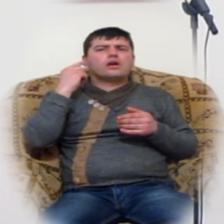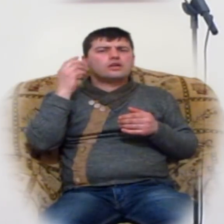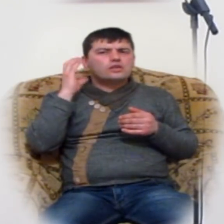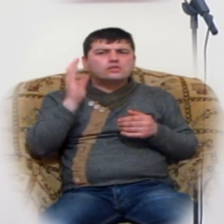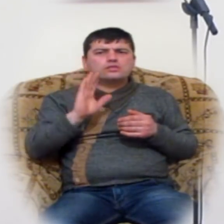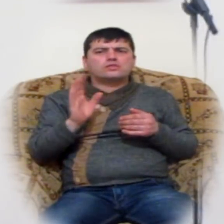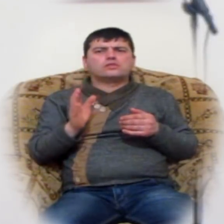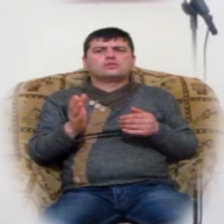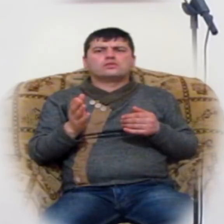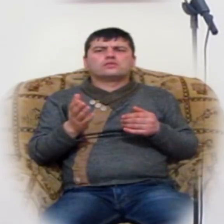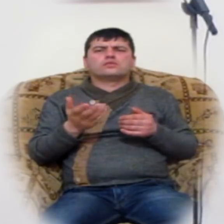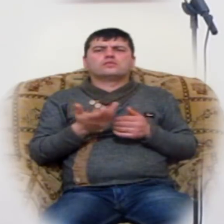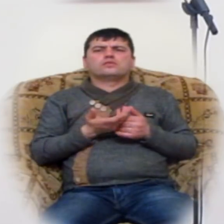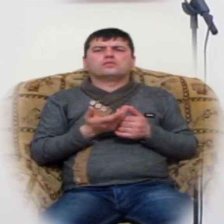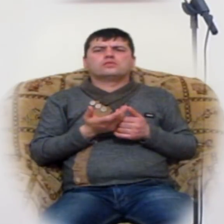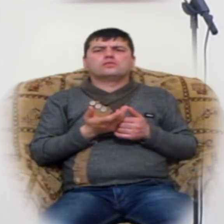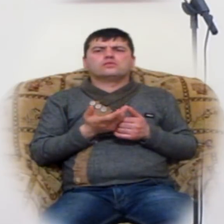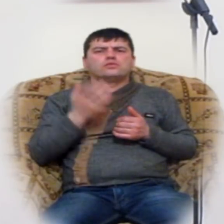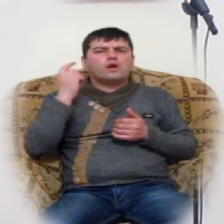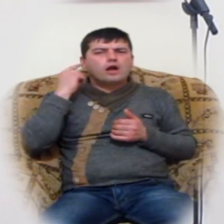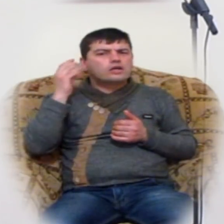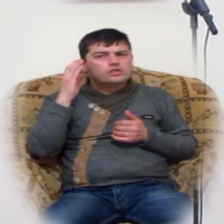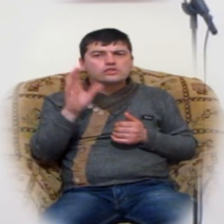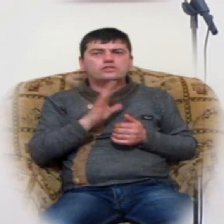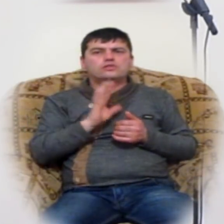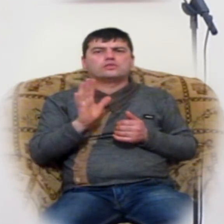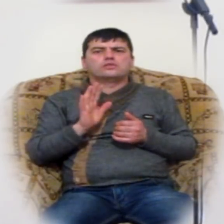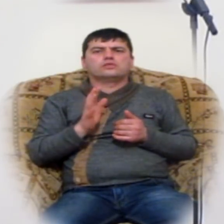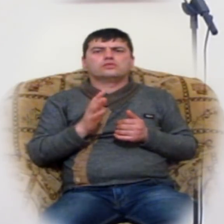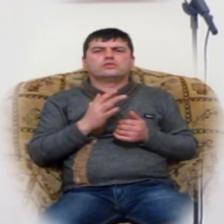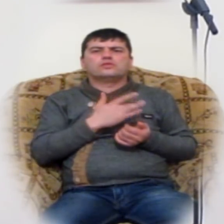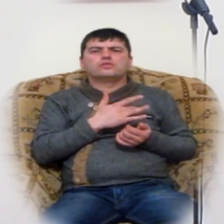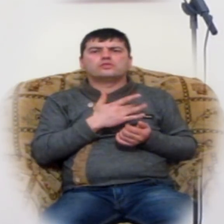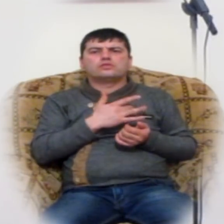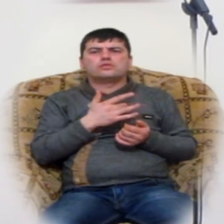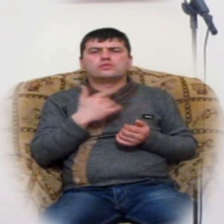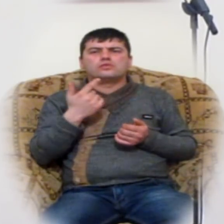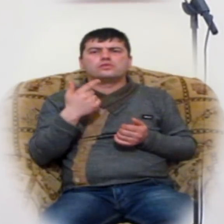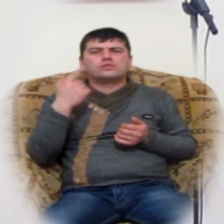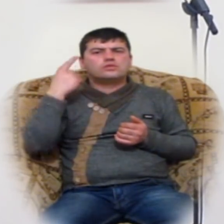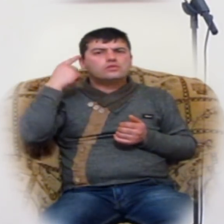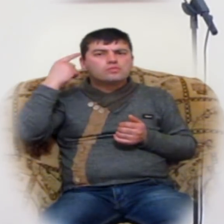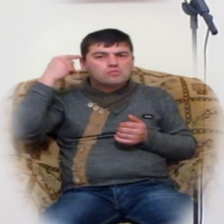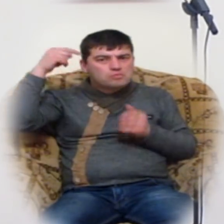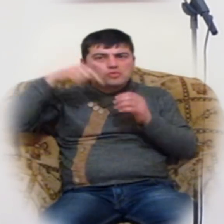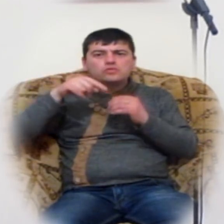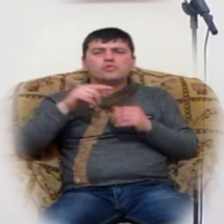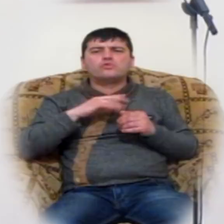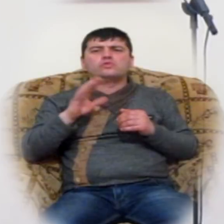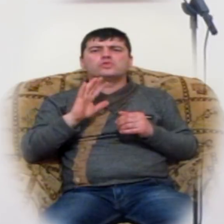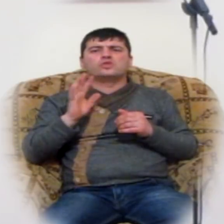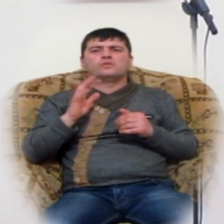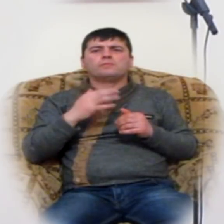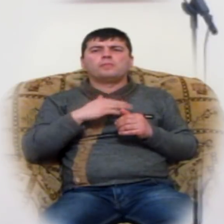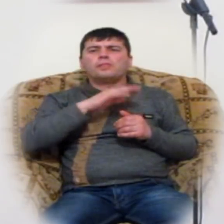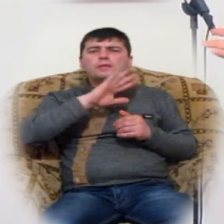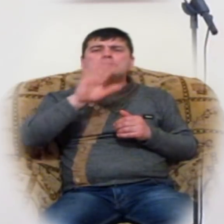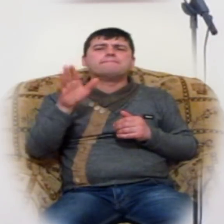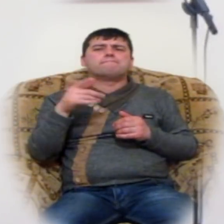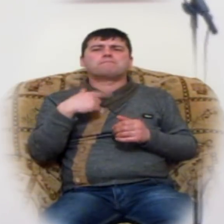ինչ, որ ականջ էդ չիրես է, անկամ սիրտը չինք եք, ումթքով չի անց է, մեք էդ ամեն բանի ար